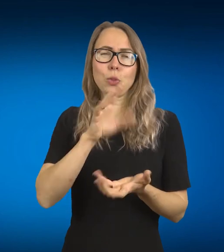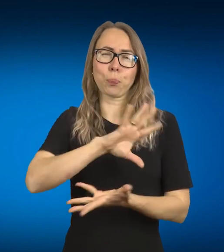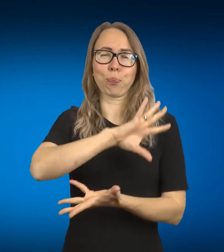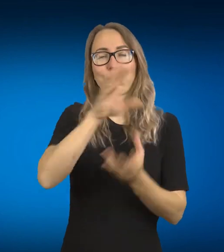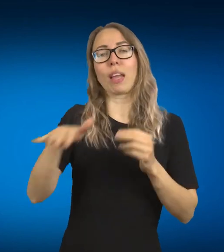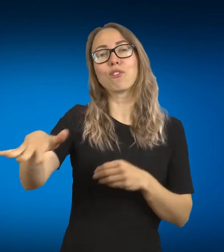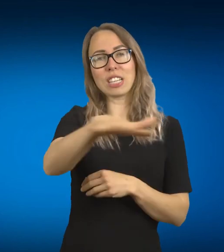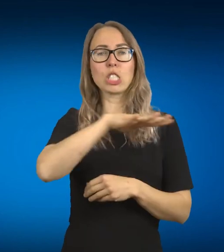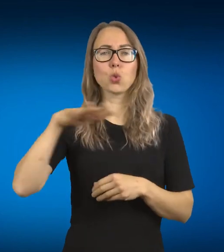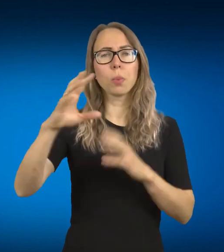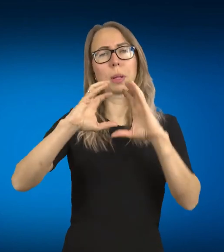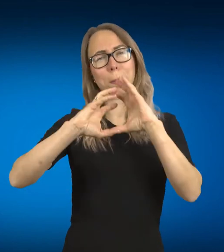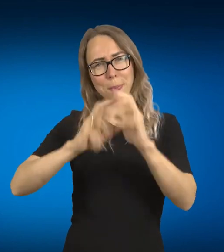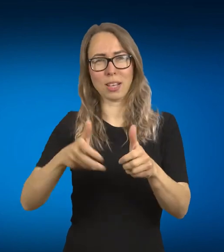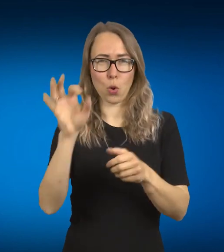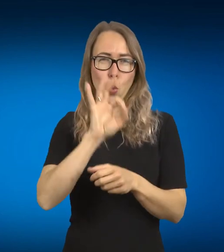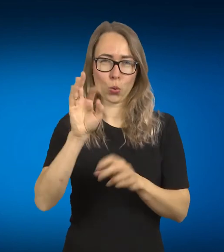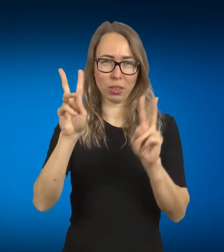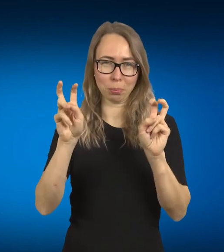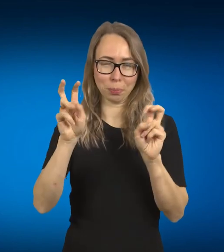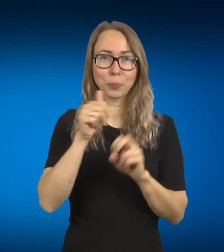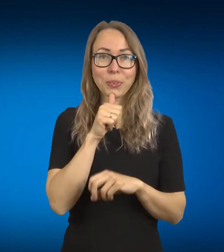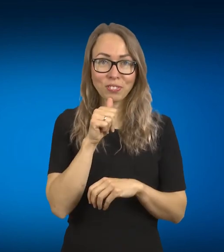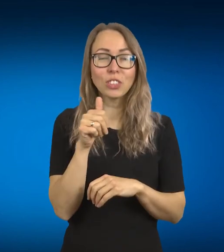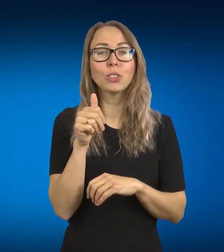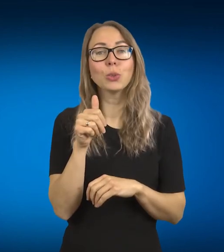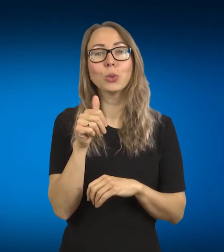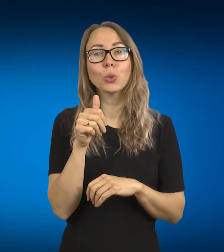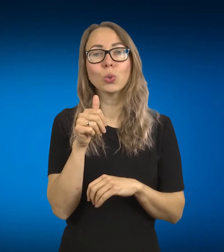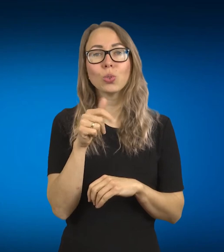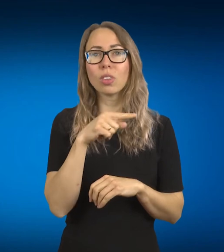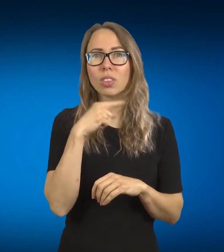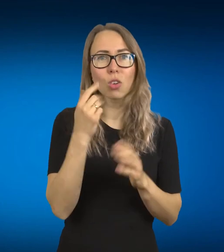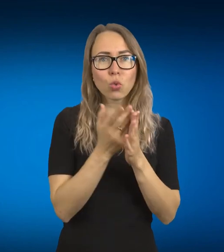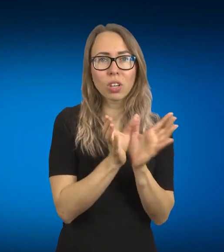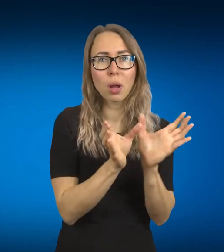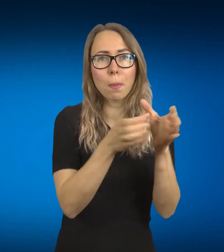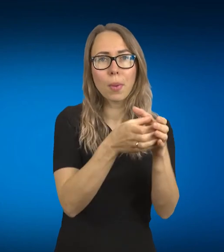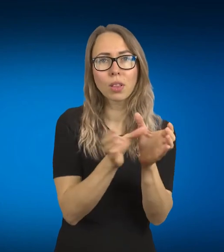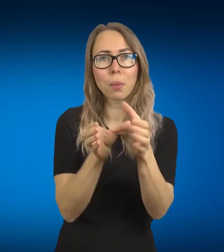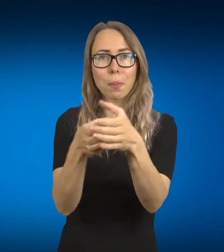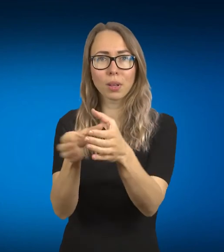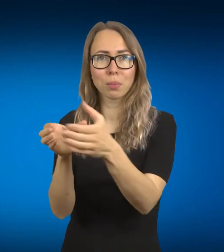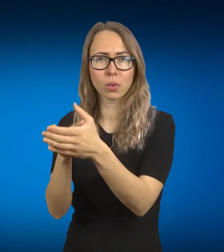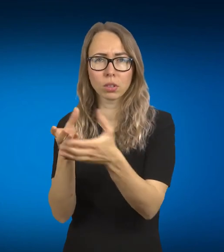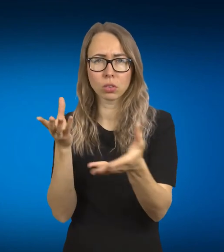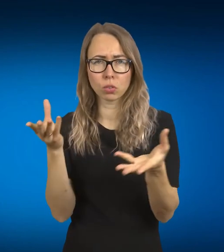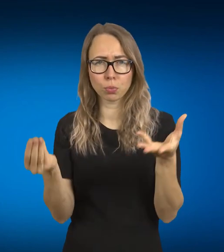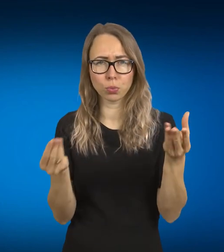gyventojus, tai imkime, ar ne, mes turim labai labai daug bendruomenių ir tos, kad susikalbėti, tai mes, nu, nesusikalbam, mes